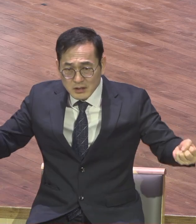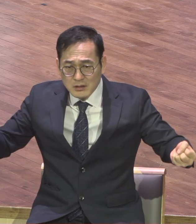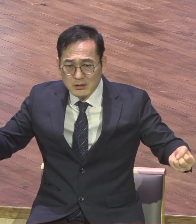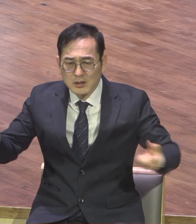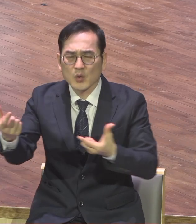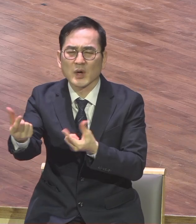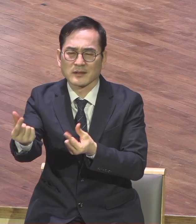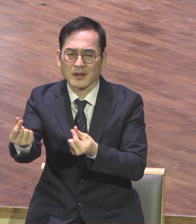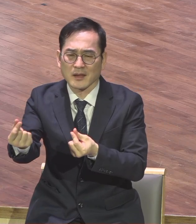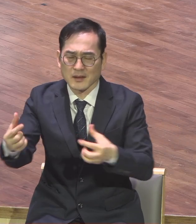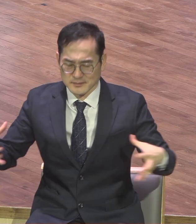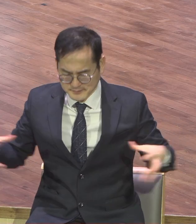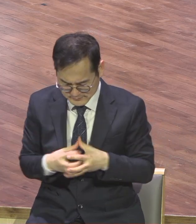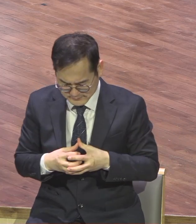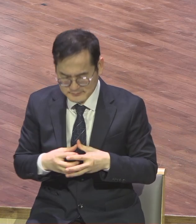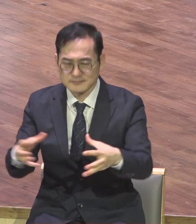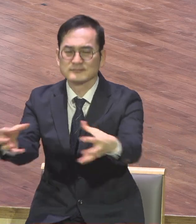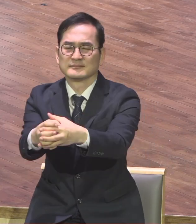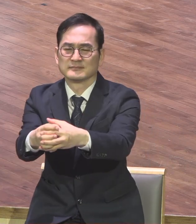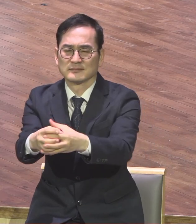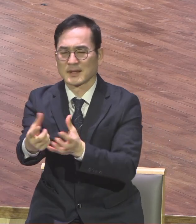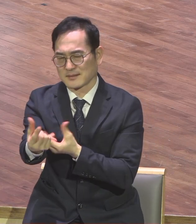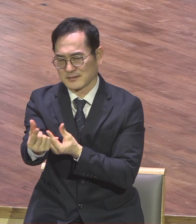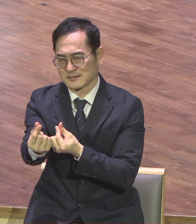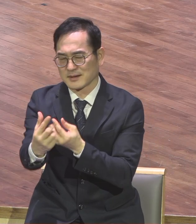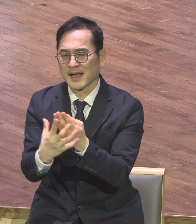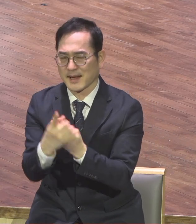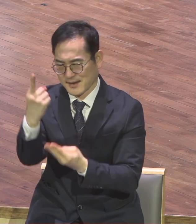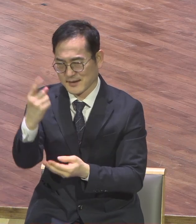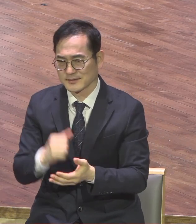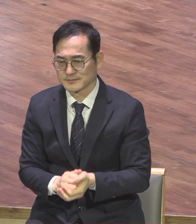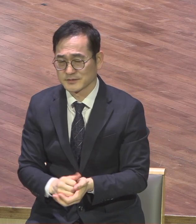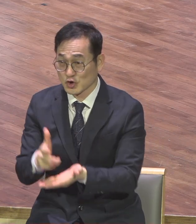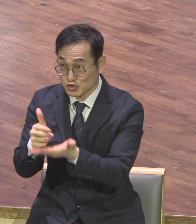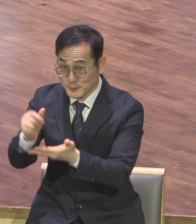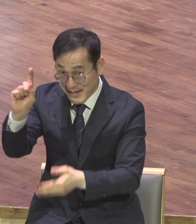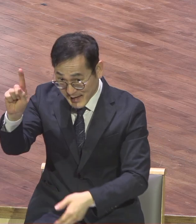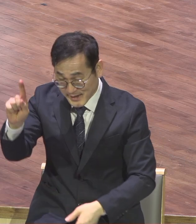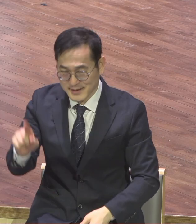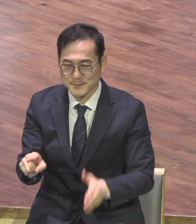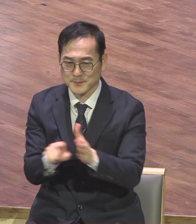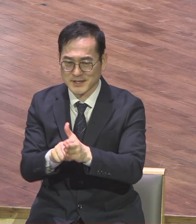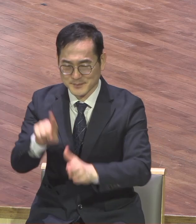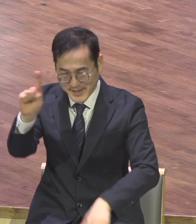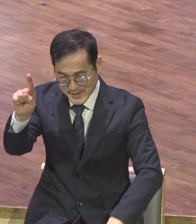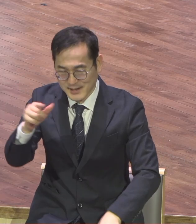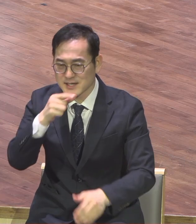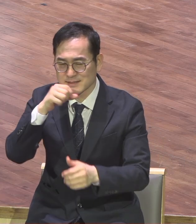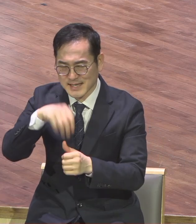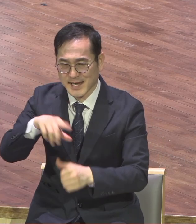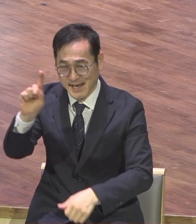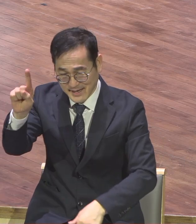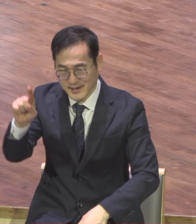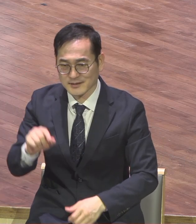자 주도 한 분이시요 믿음도 하나요 세례도 하나요 하나님도 한 분이시네